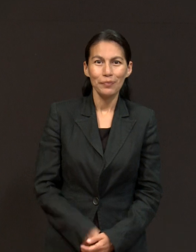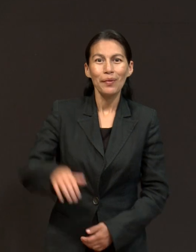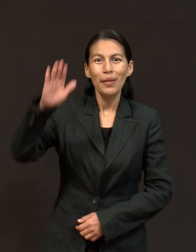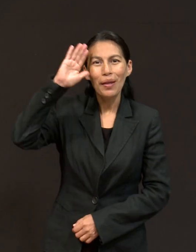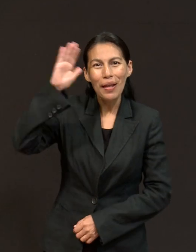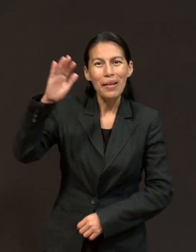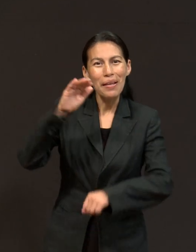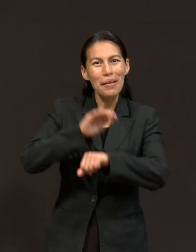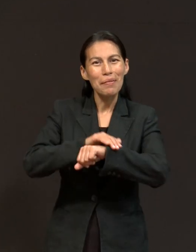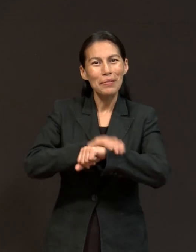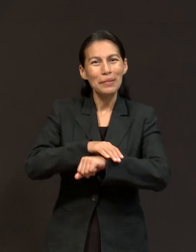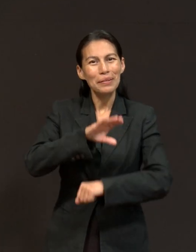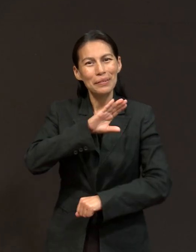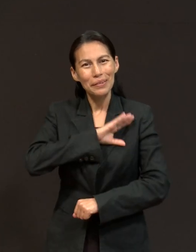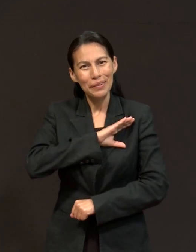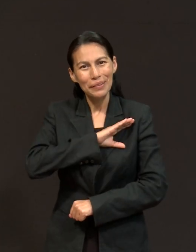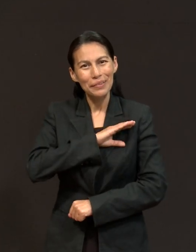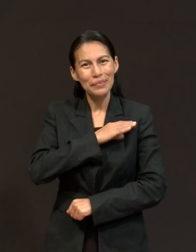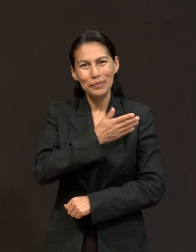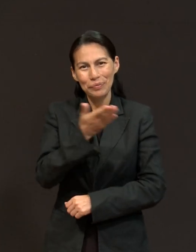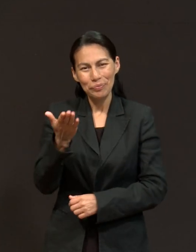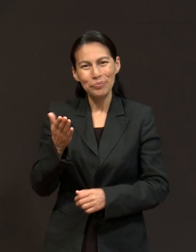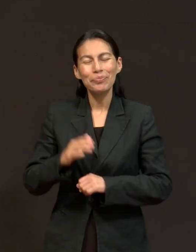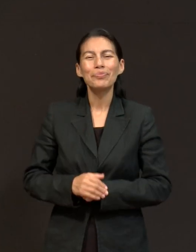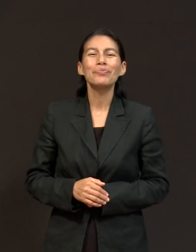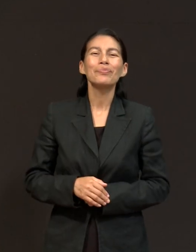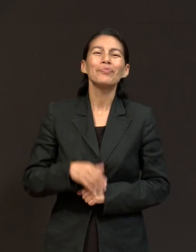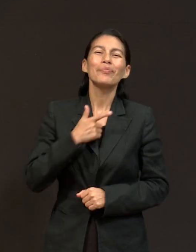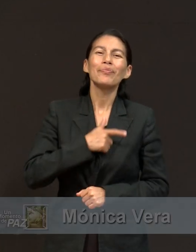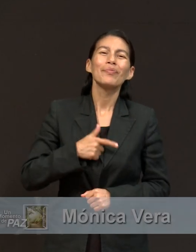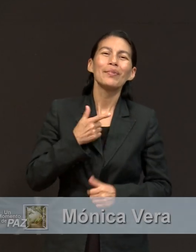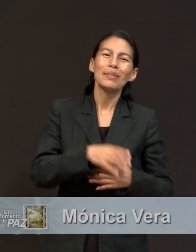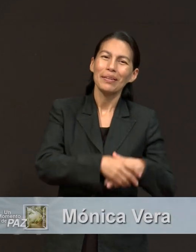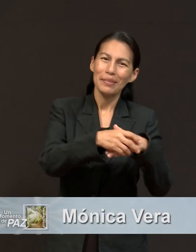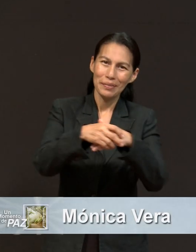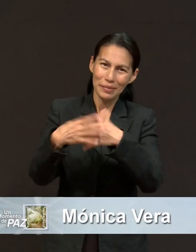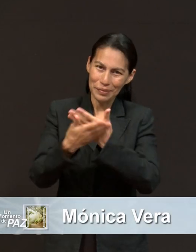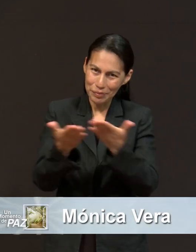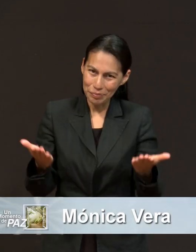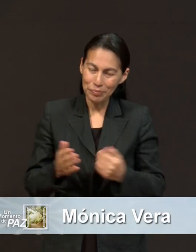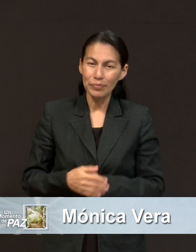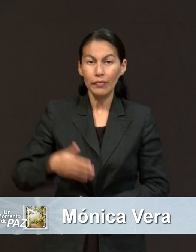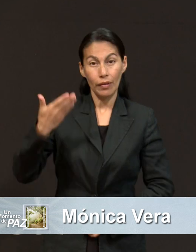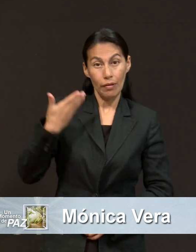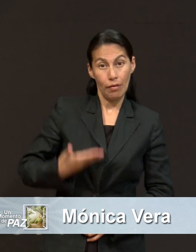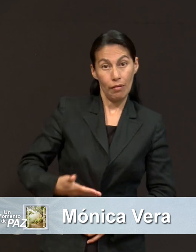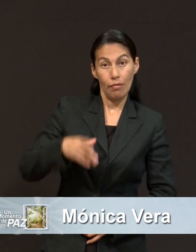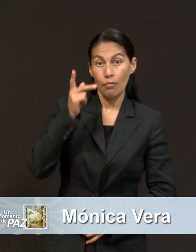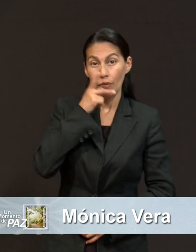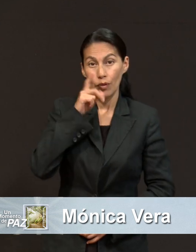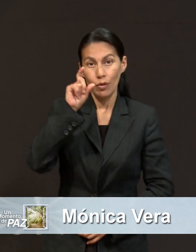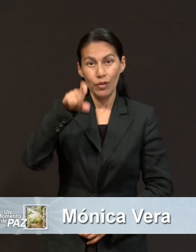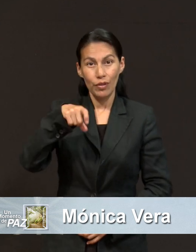¿Qué tal, queridos? Qué gusto saludarles esta noche. Un abrazo cordial para ustedes del Pastor Quillono.